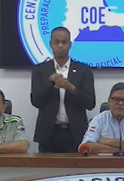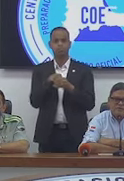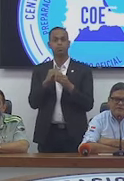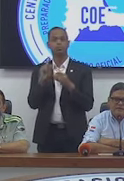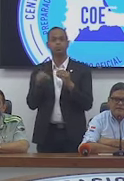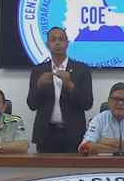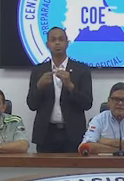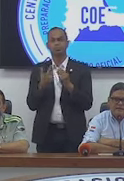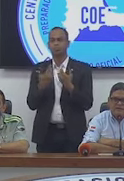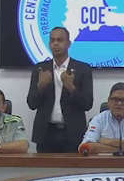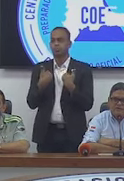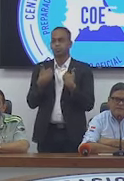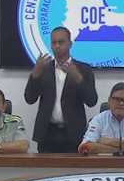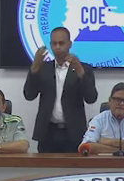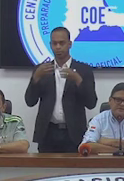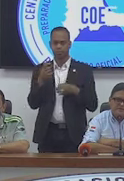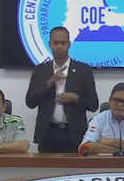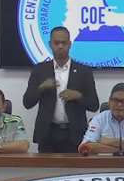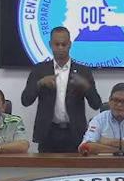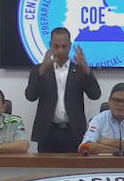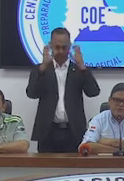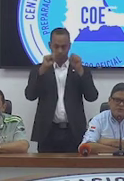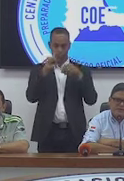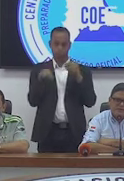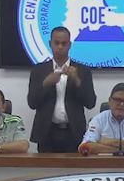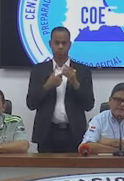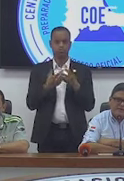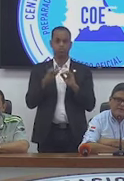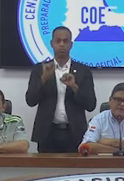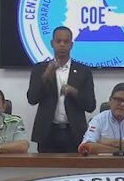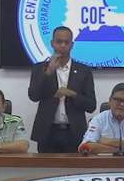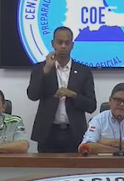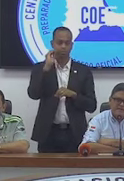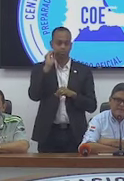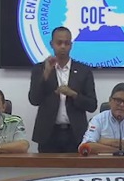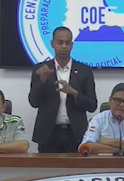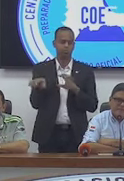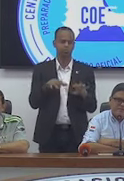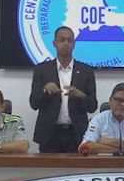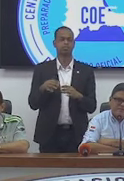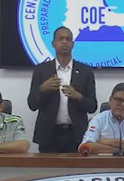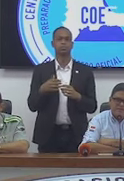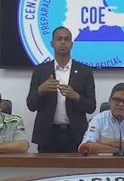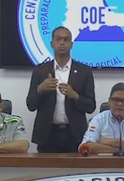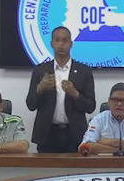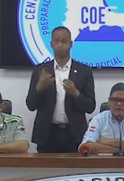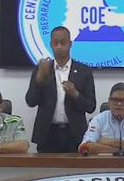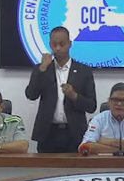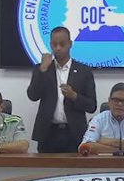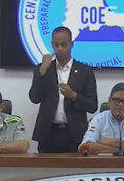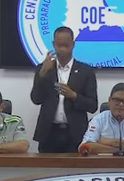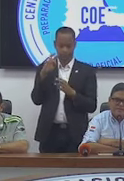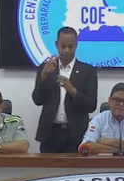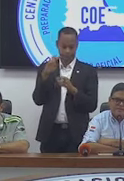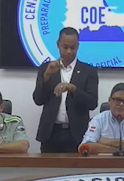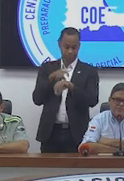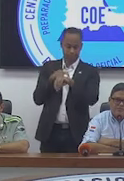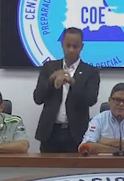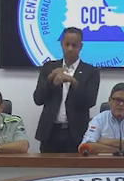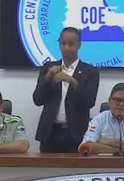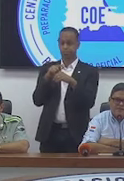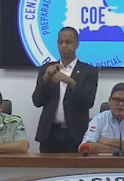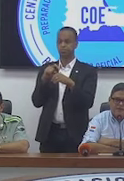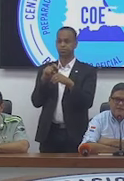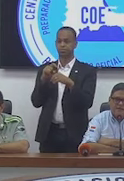viene el decreto del señor Presidente con el tema del toque de queda y la movilidad, cada vez que se reduce el tema de los horarios, pues afecta a todo.